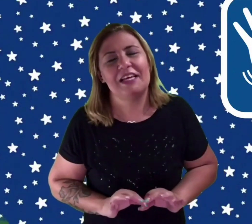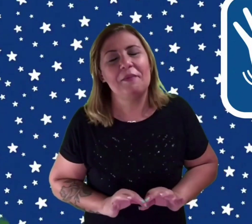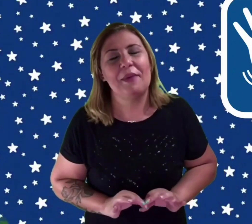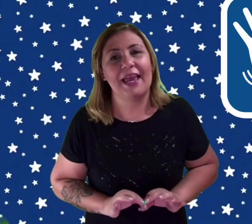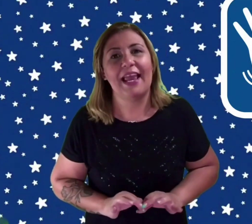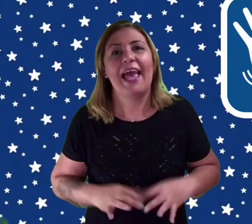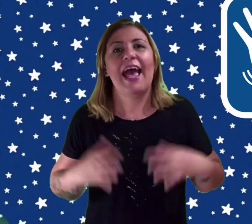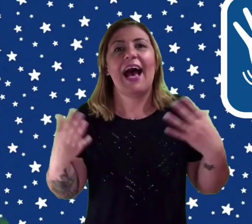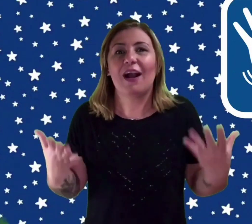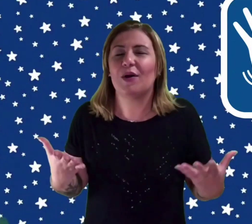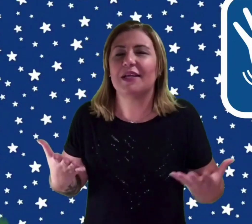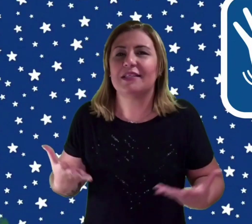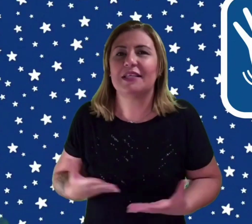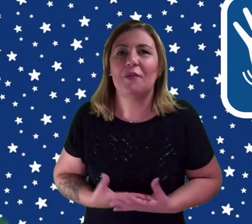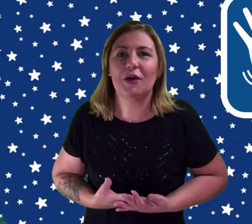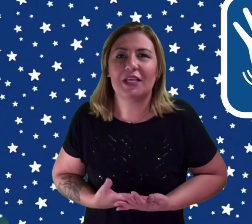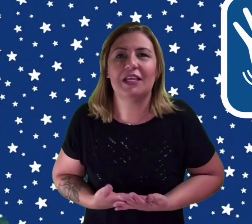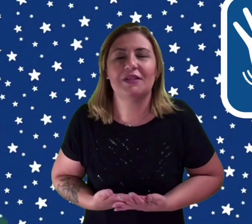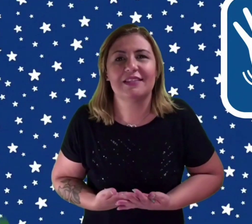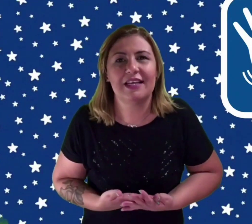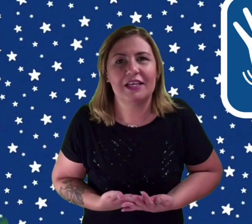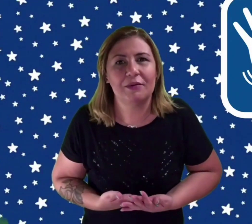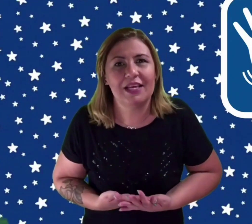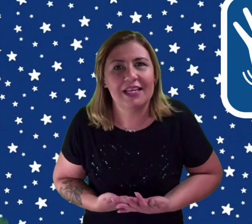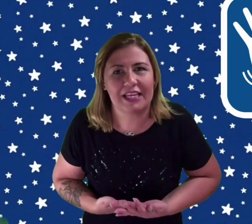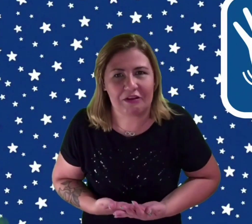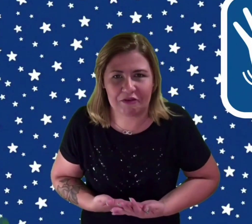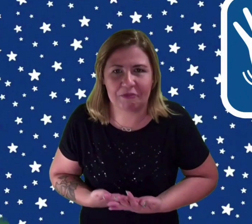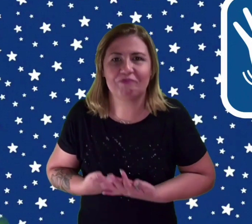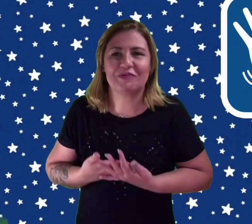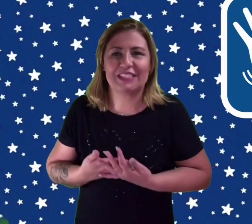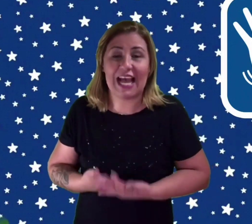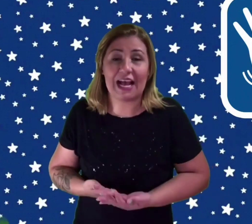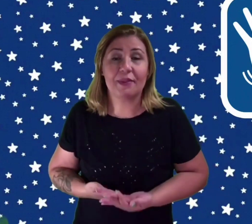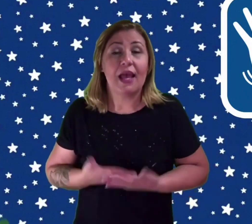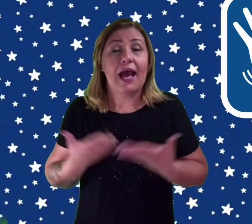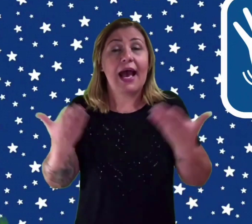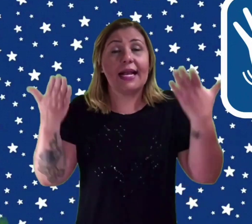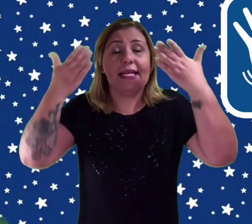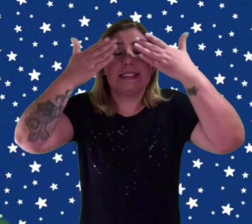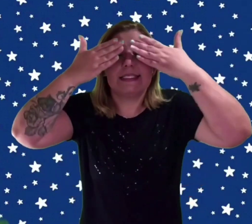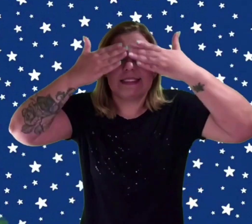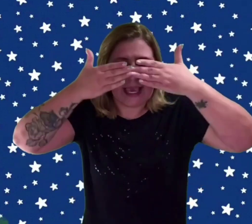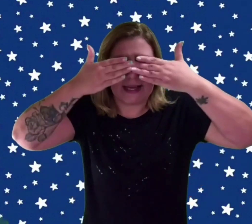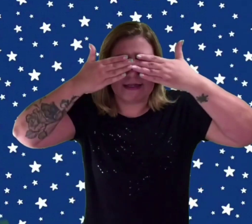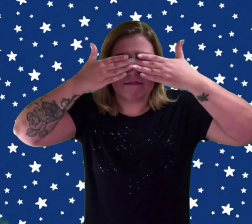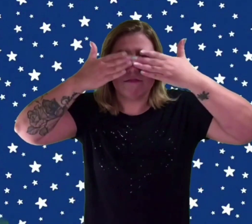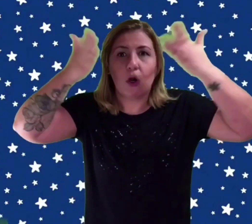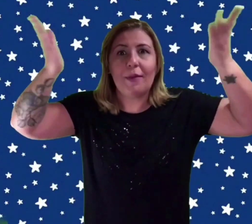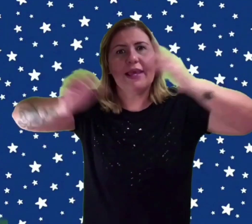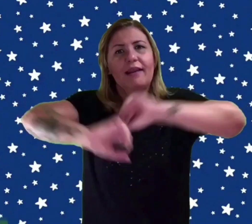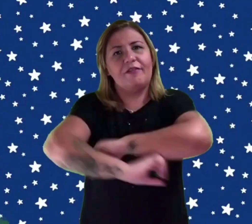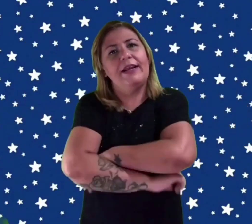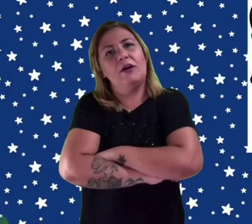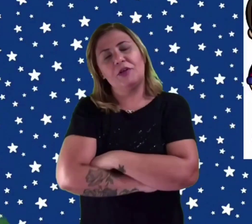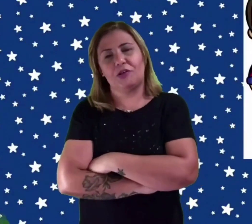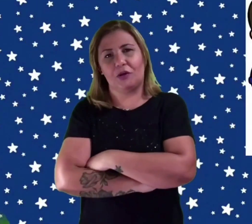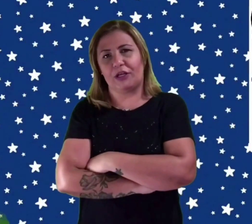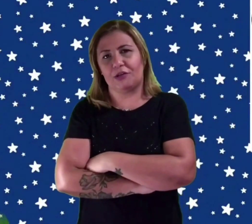também a conhecer um pouquinho dessa língua incrível. Tá? A criança cega. Como é que ela vai ler uma história,